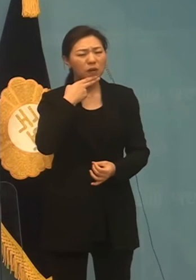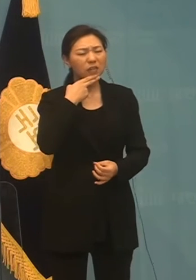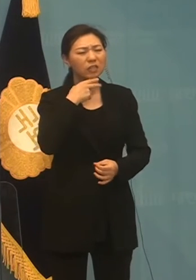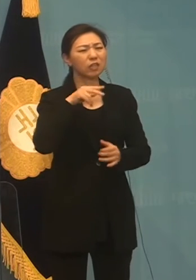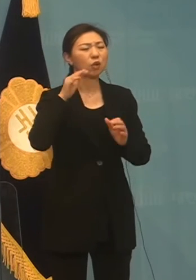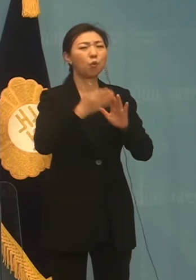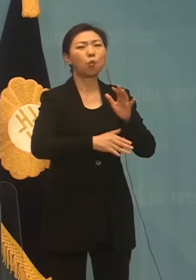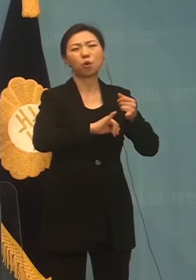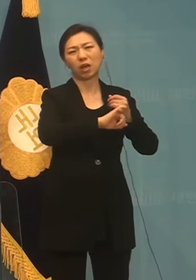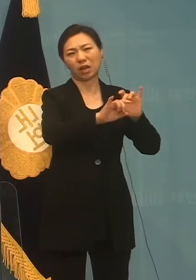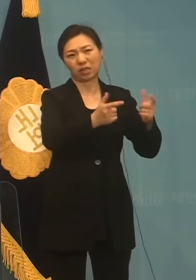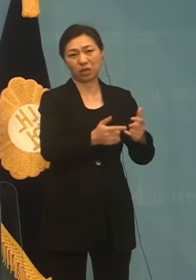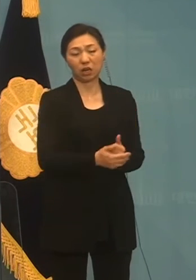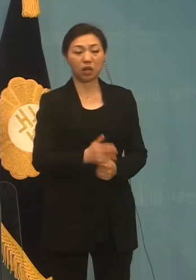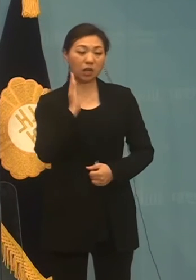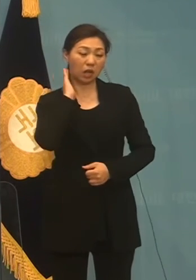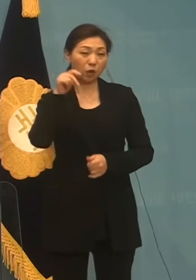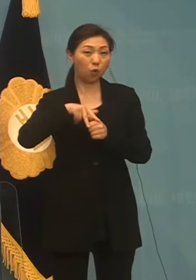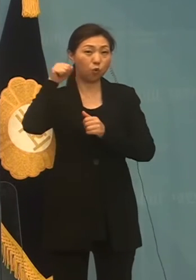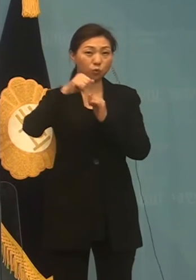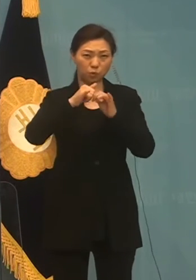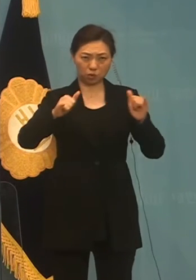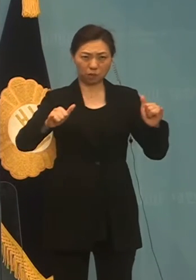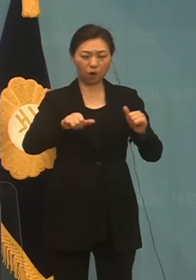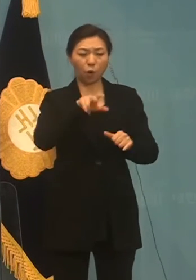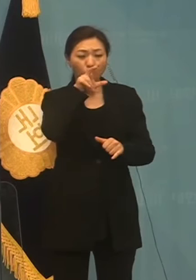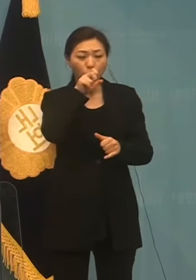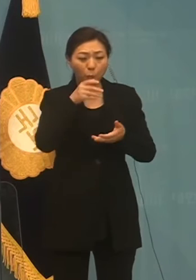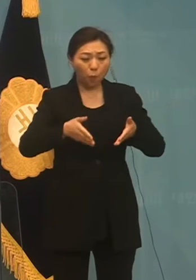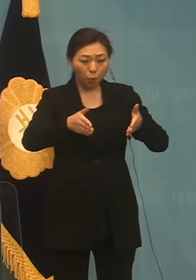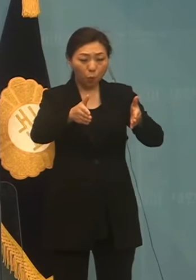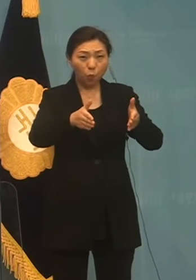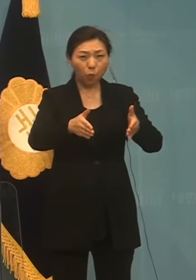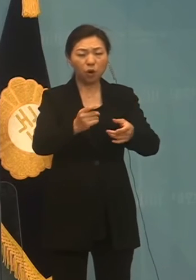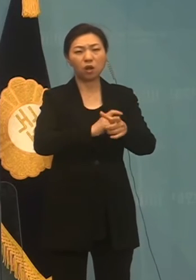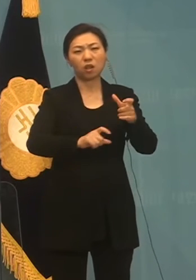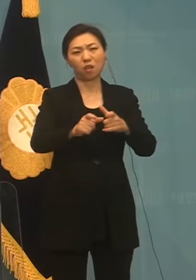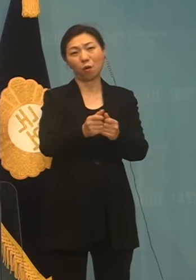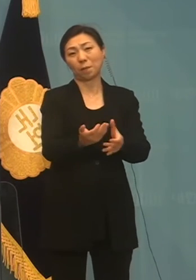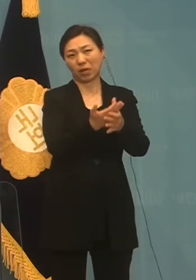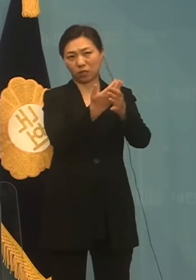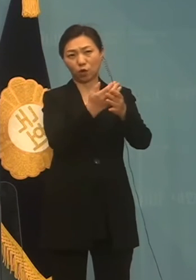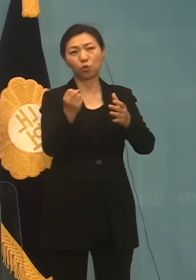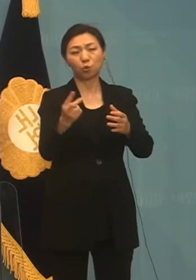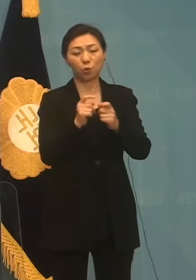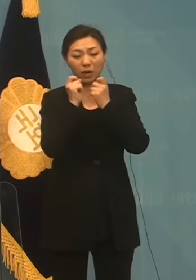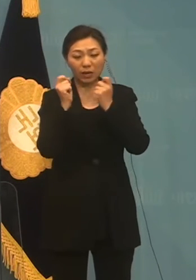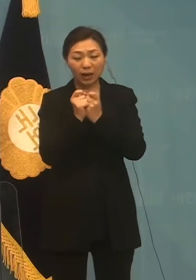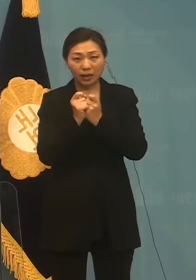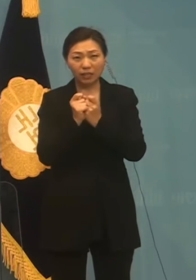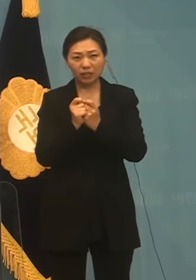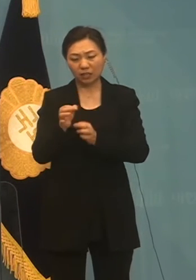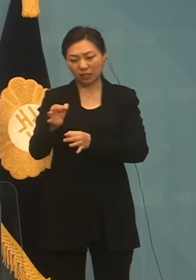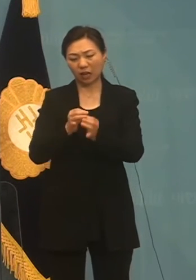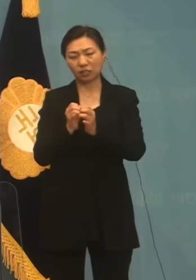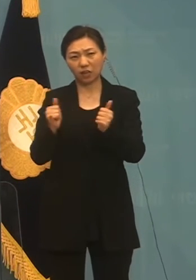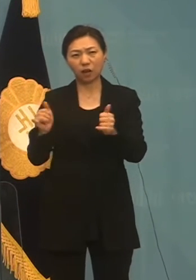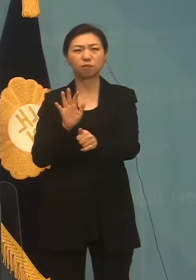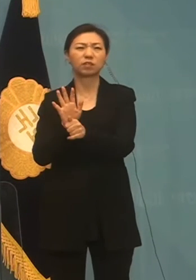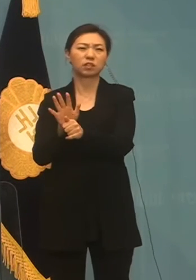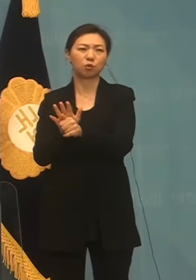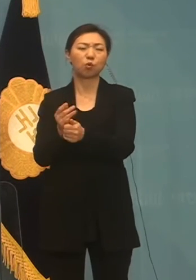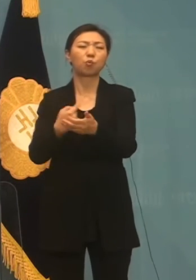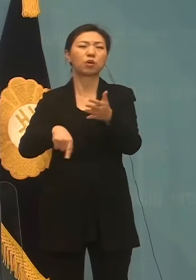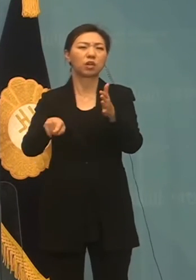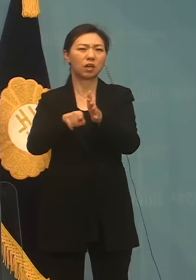후보라면 골목상품 활성화와 자영업자 사회의 안전망 강화를 위한 청사진을 제시했어야 합니다.